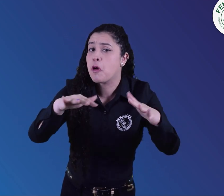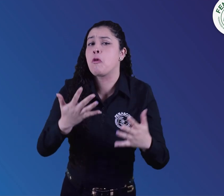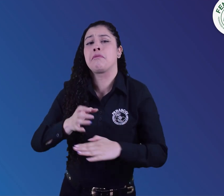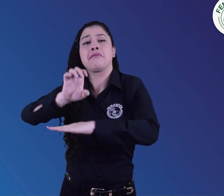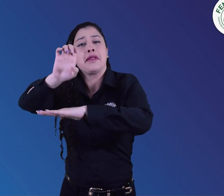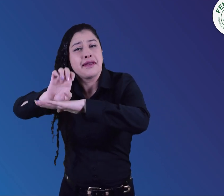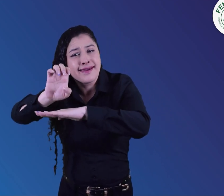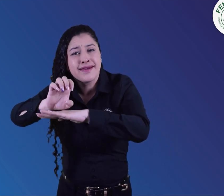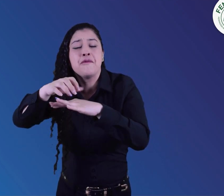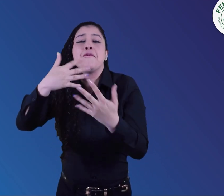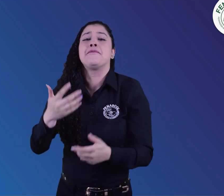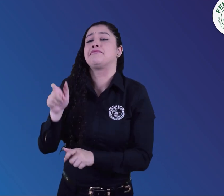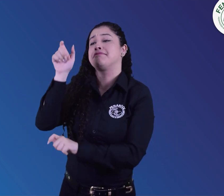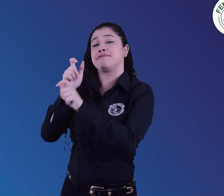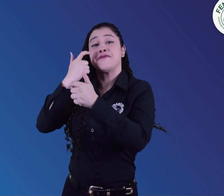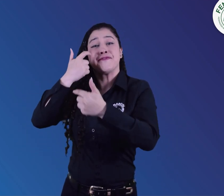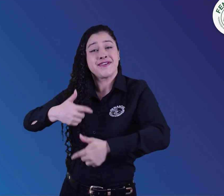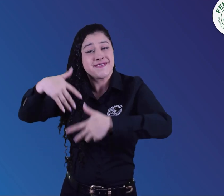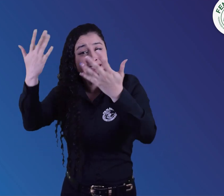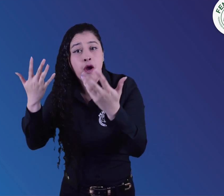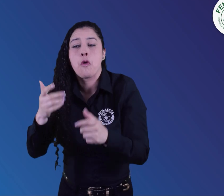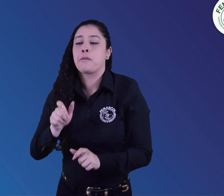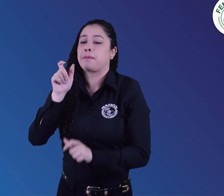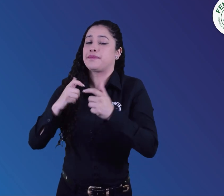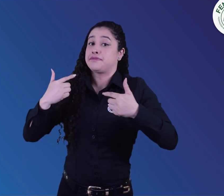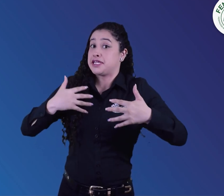instituciones educativas, entre otros, sumarse al reto.